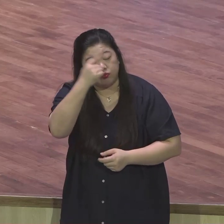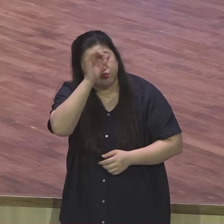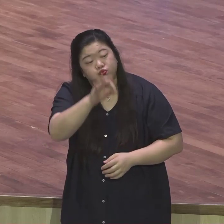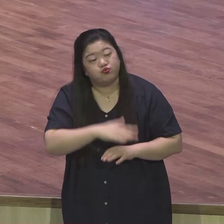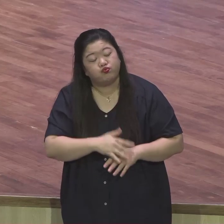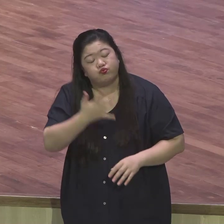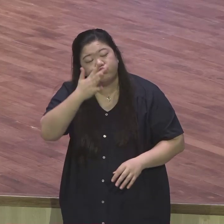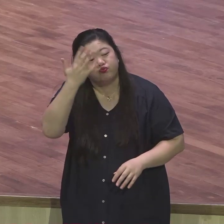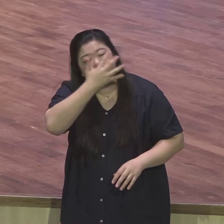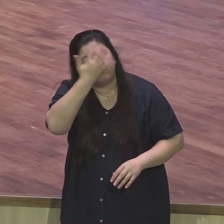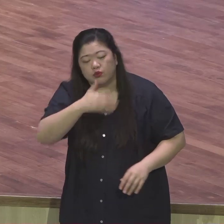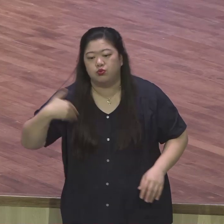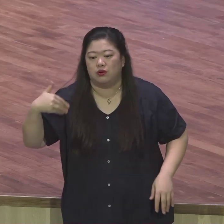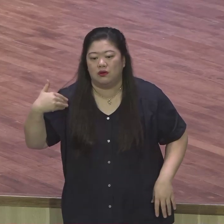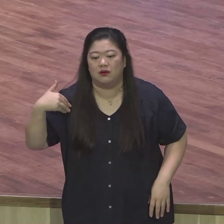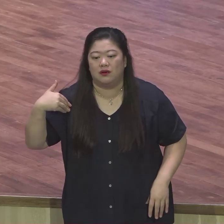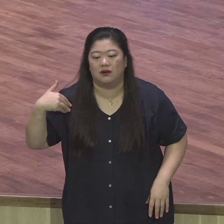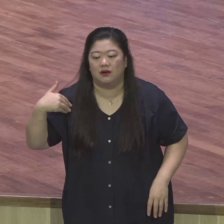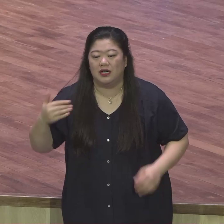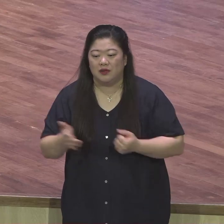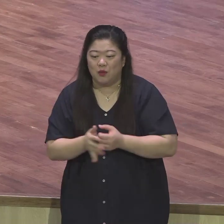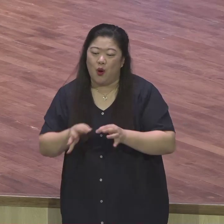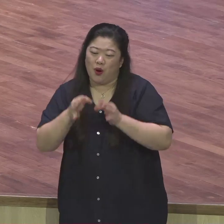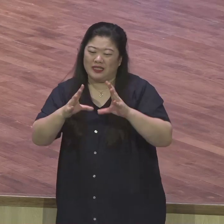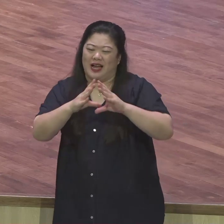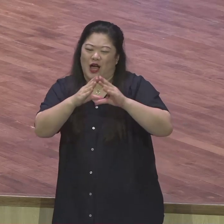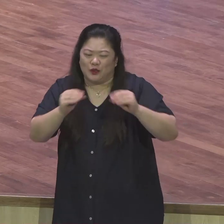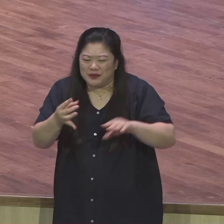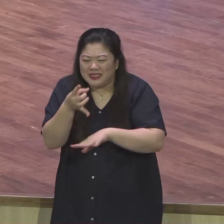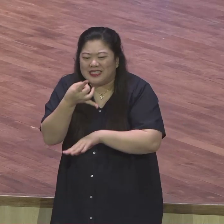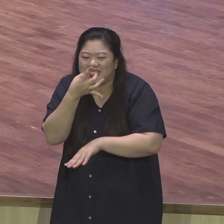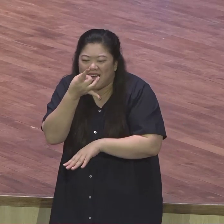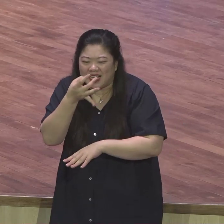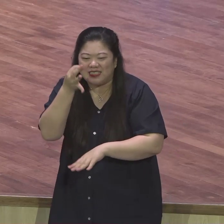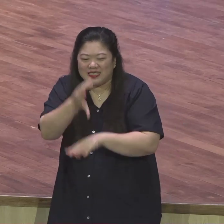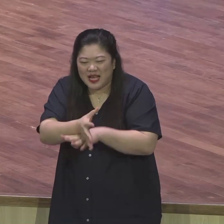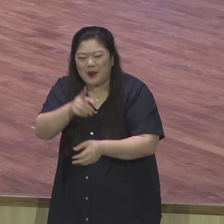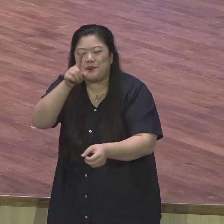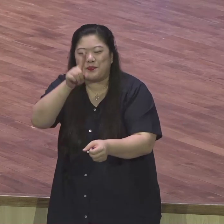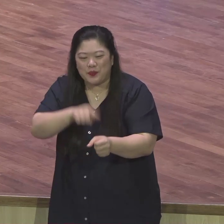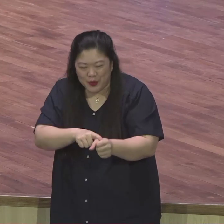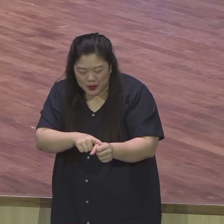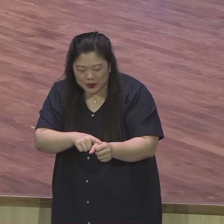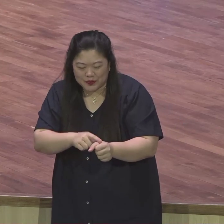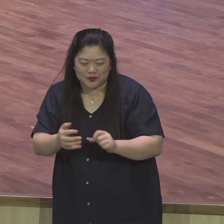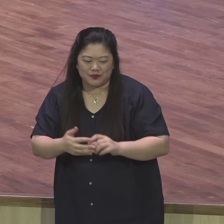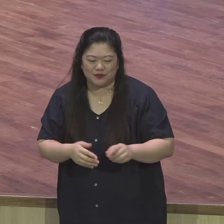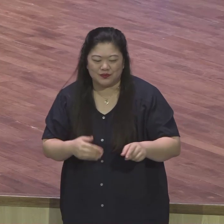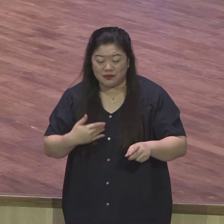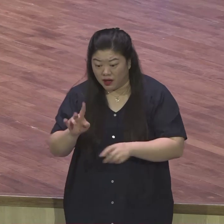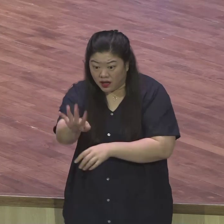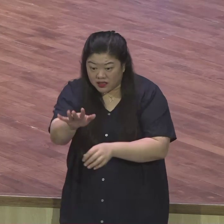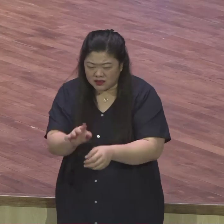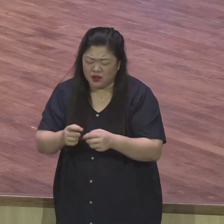형들은 요섭이 총리가 되었다. 꿈에도 생각할 수 없는 사건이